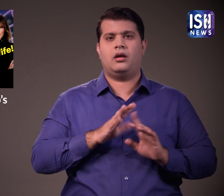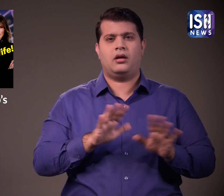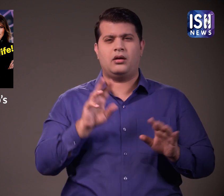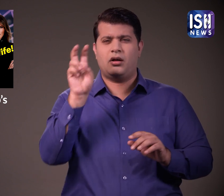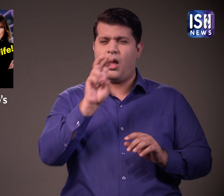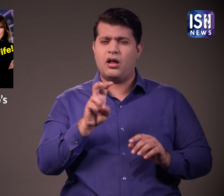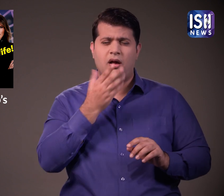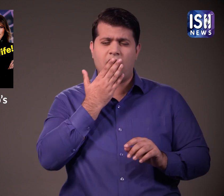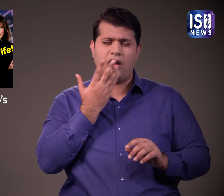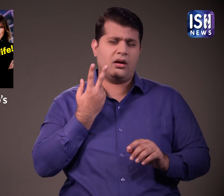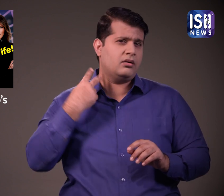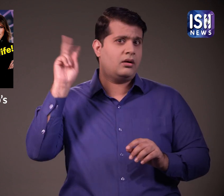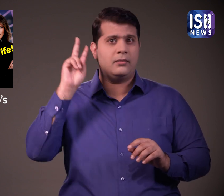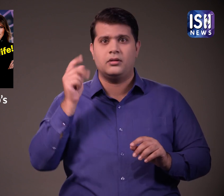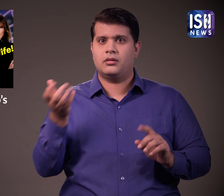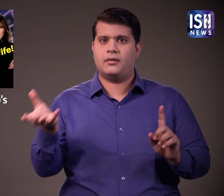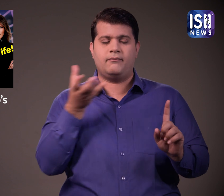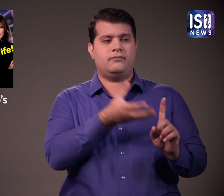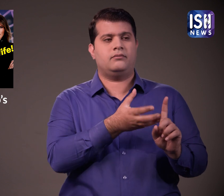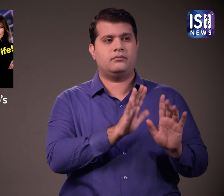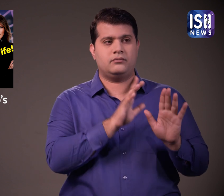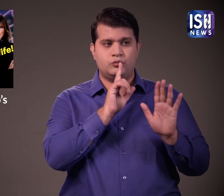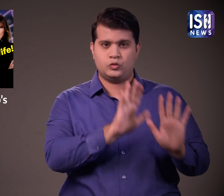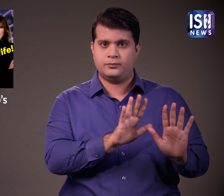इसके लिए मैकडगेल को हजारों डॉलर का बुकतान किया गया था